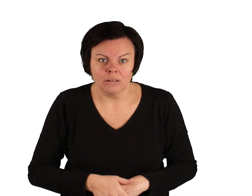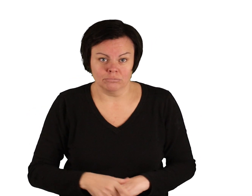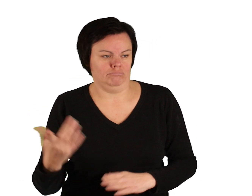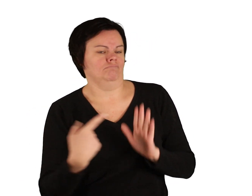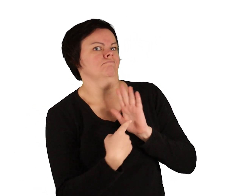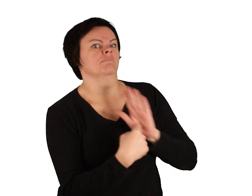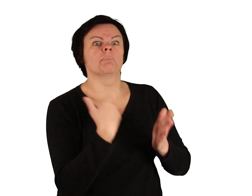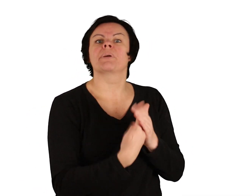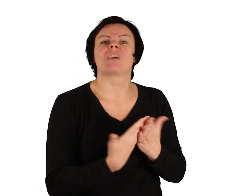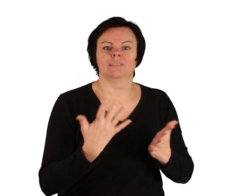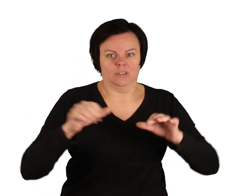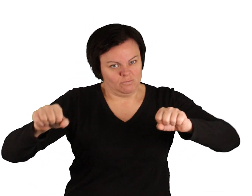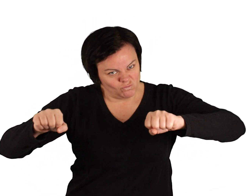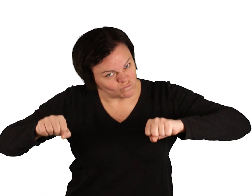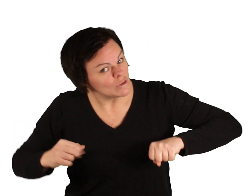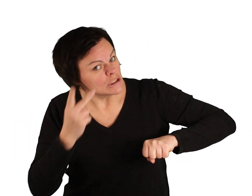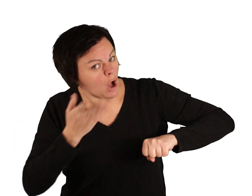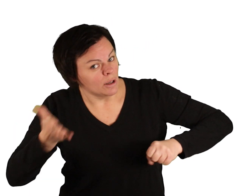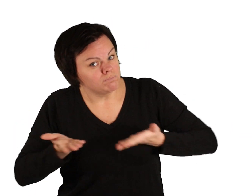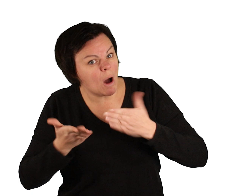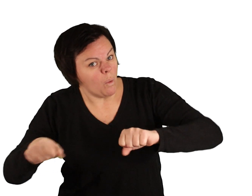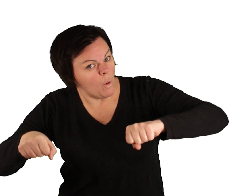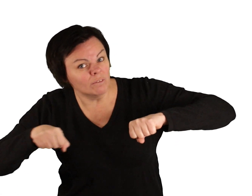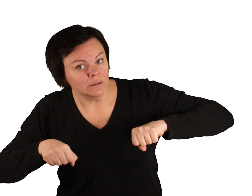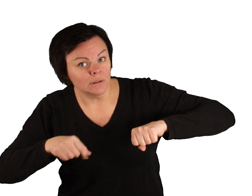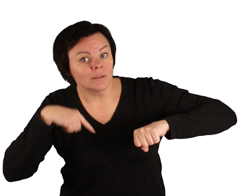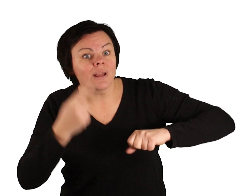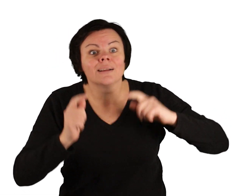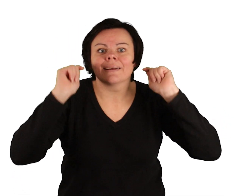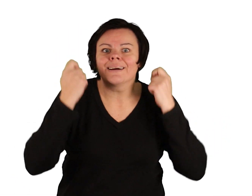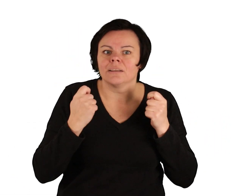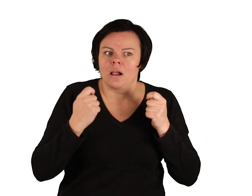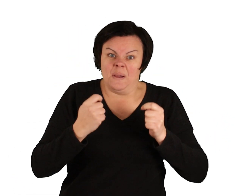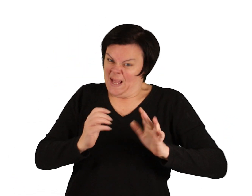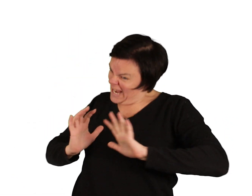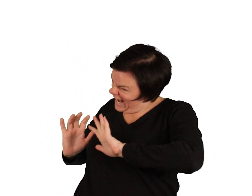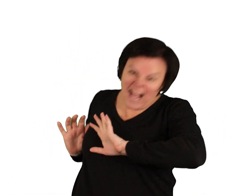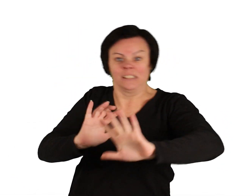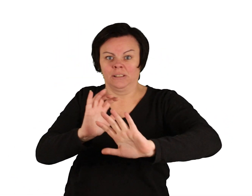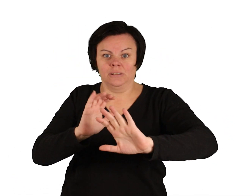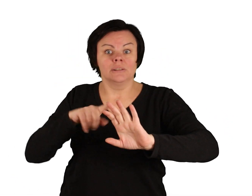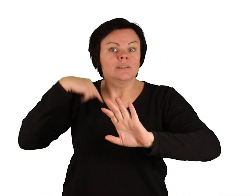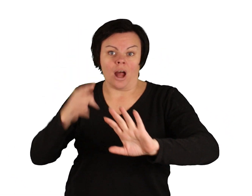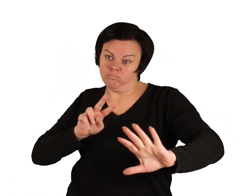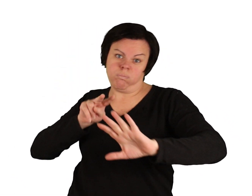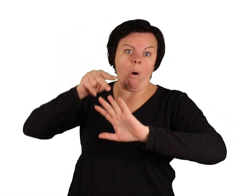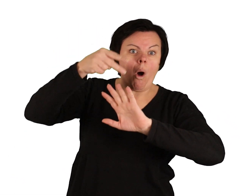Da gab Gretel ihr einen so kräftigen Stoß, dass die Alte kopfüber in den Backofen flog. »Wir sind